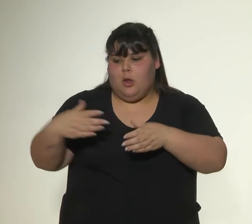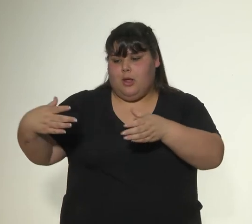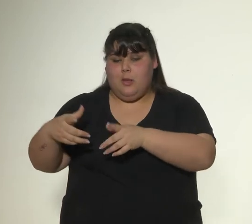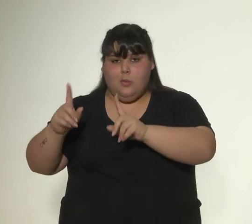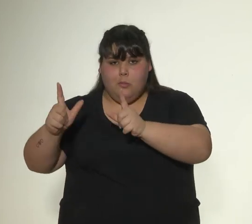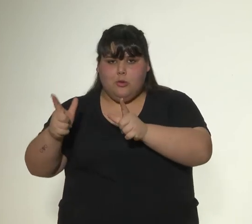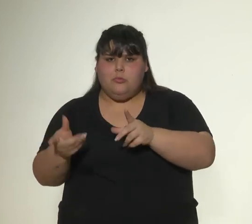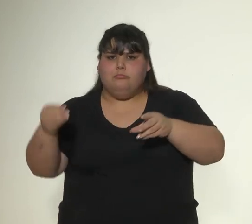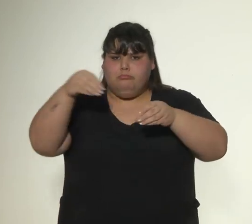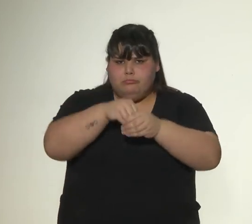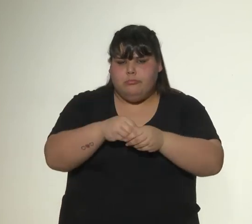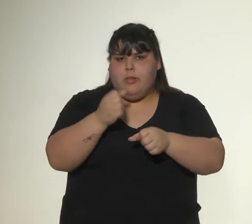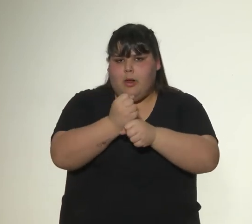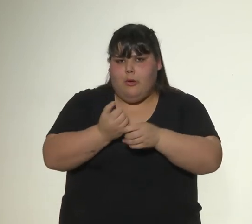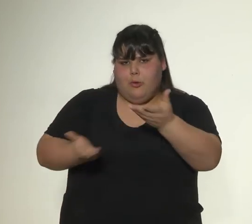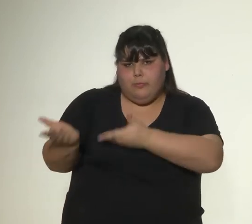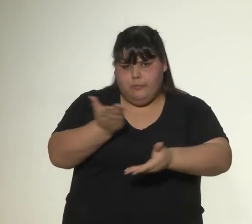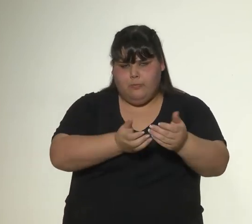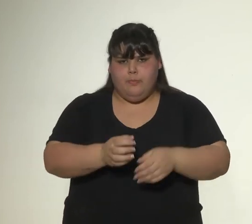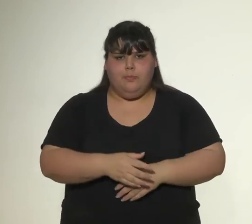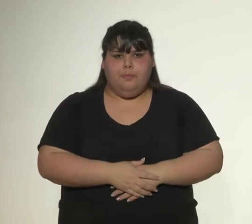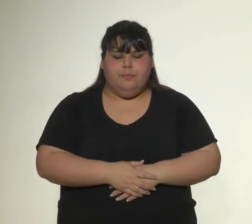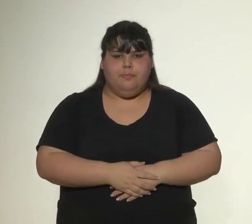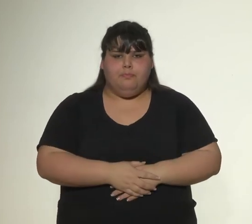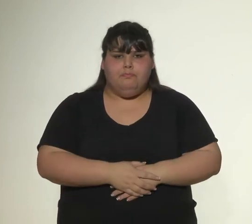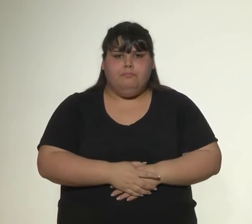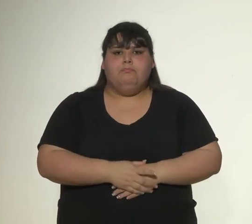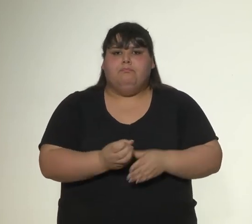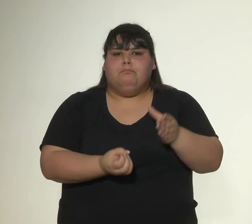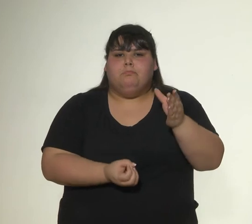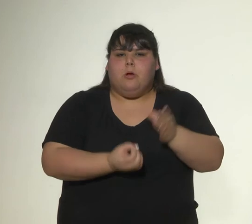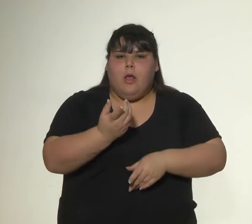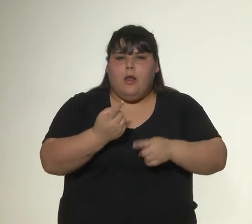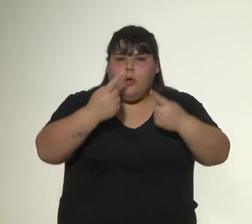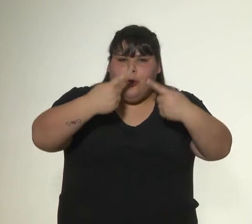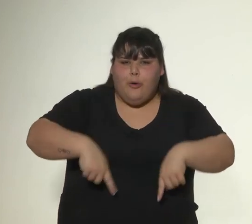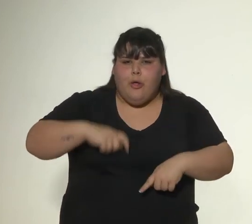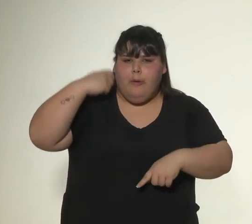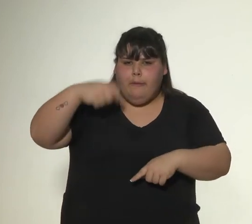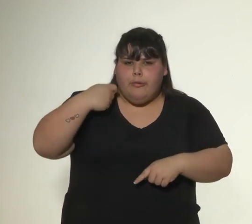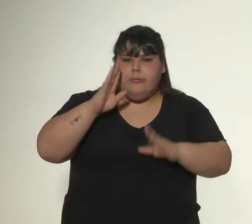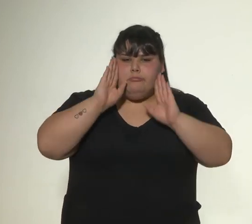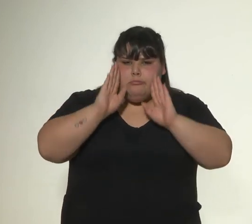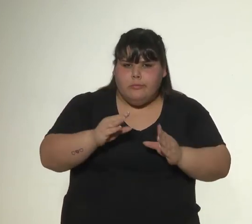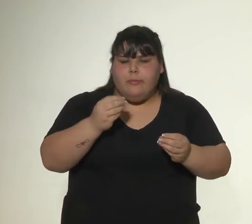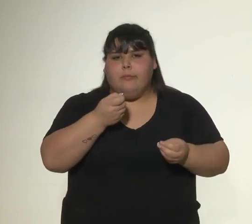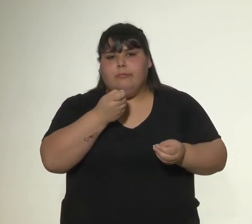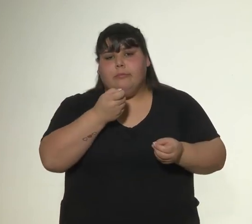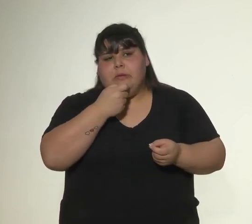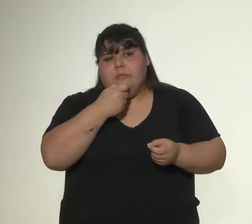de los físicos de la escuela. La opción de producciones materiales científicos para el tema que se evitaba hoy.